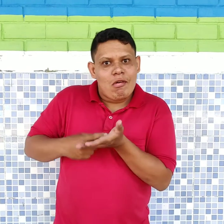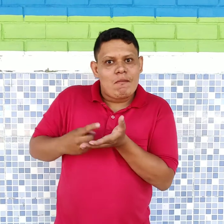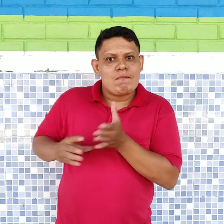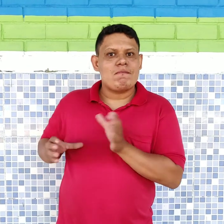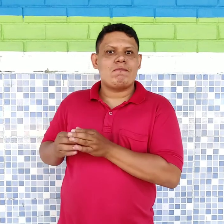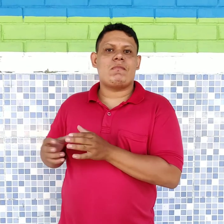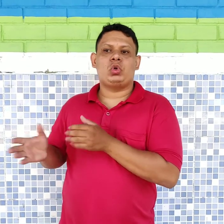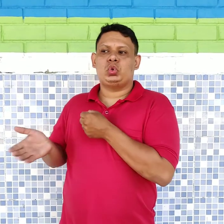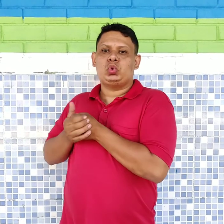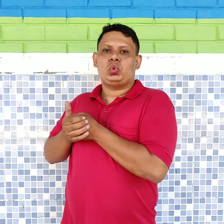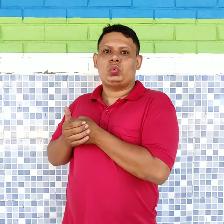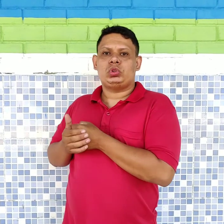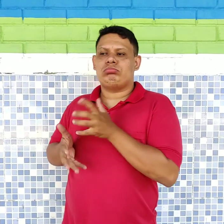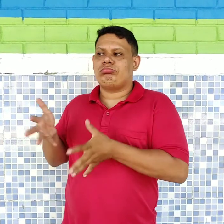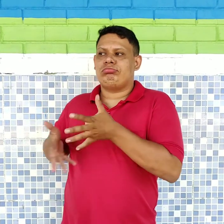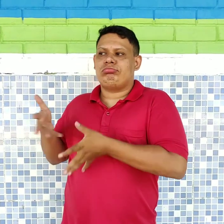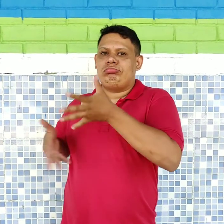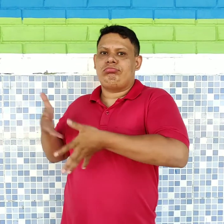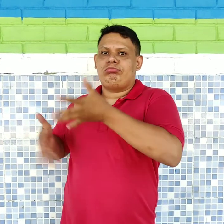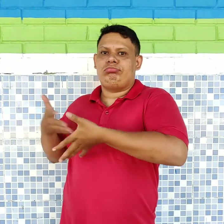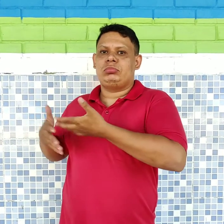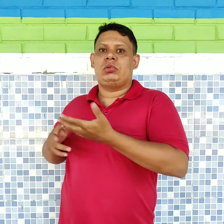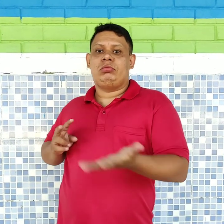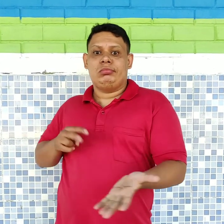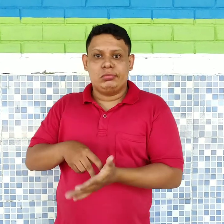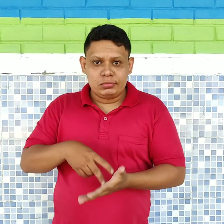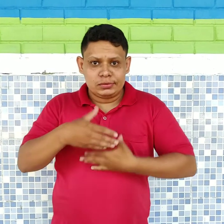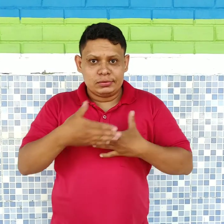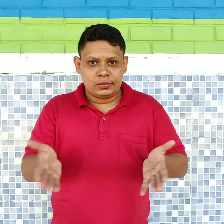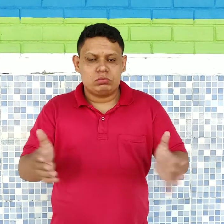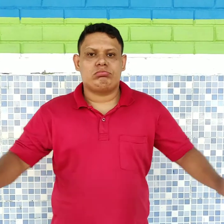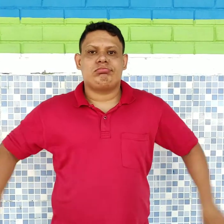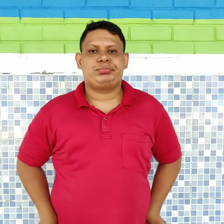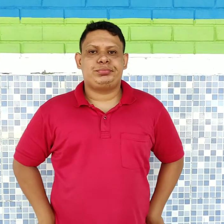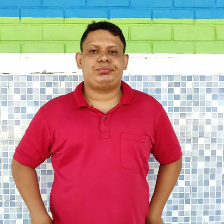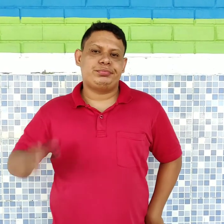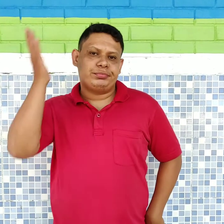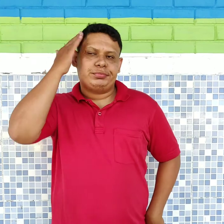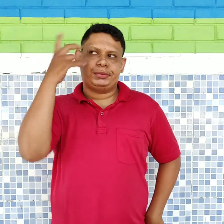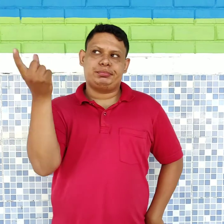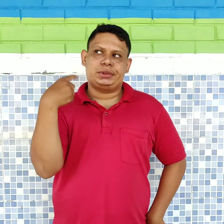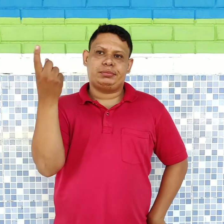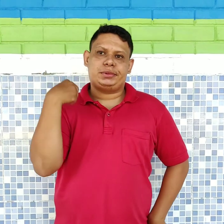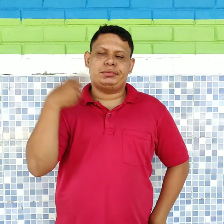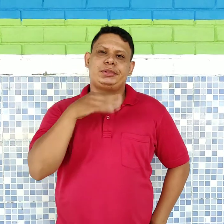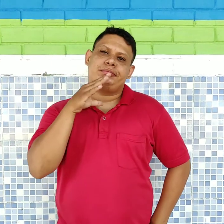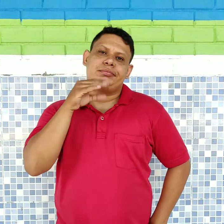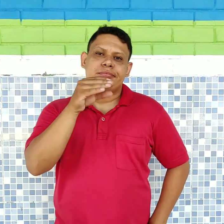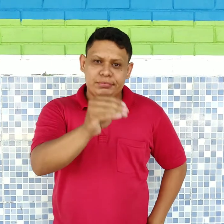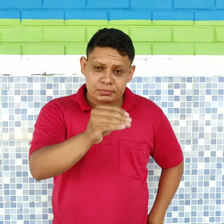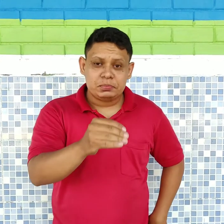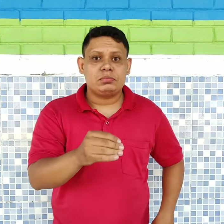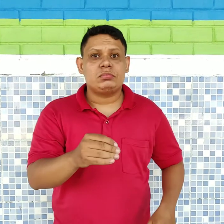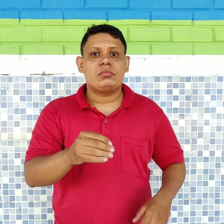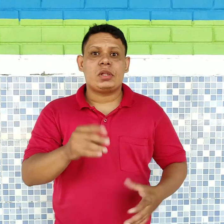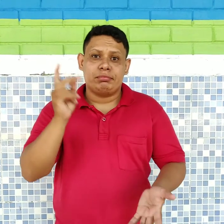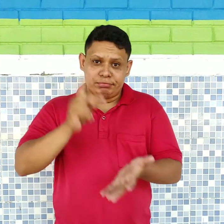surdos, o que eles faziam? Eles usavam a língua de sinais escondidos, mas enquanto estavam na escola, tinham que fazer